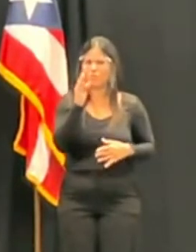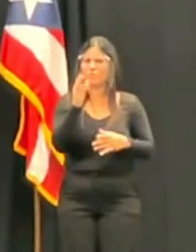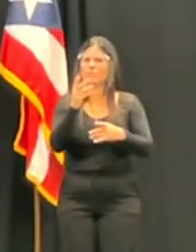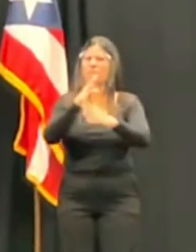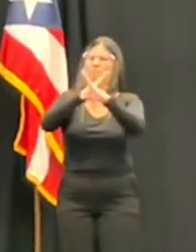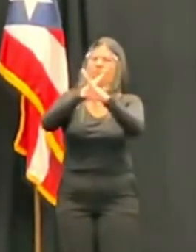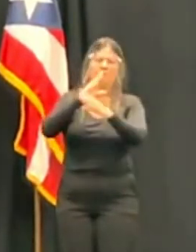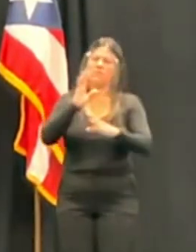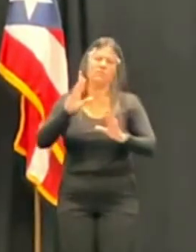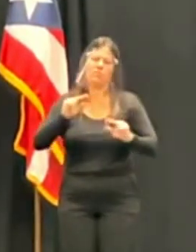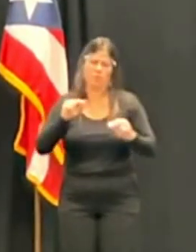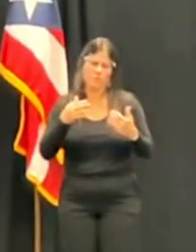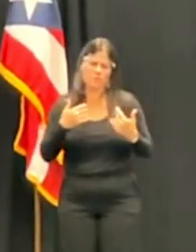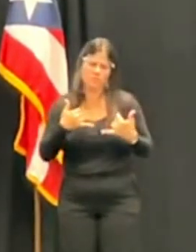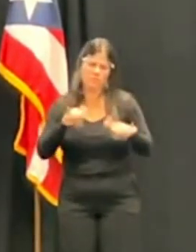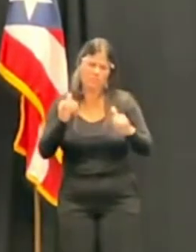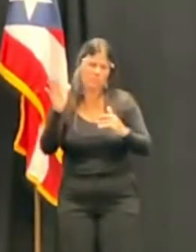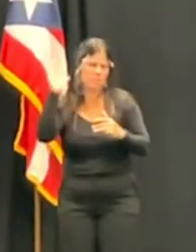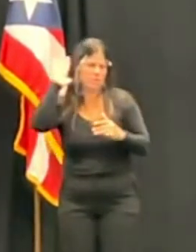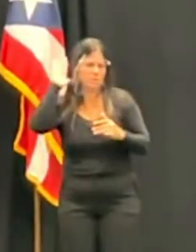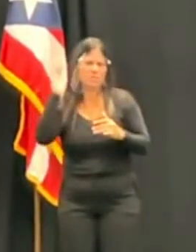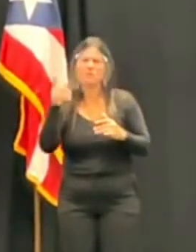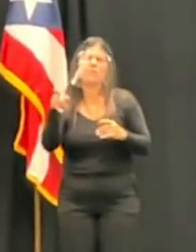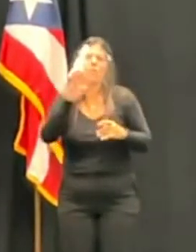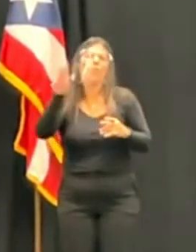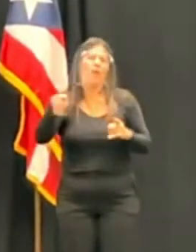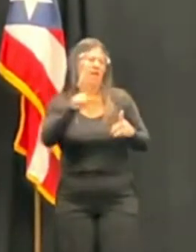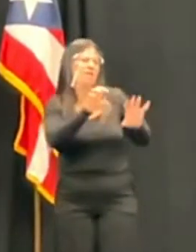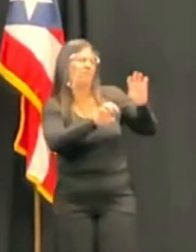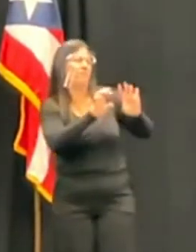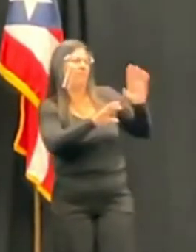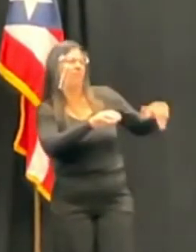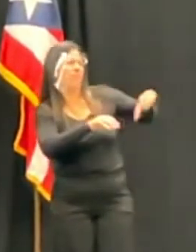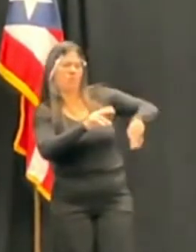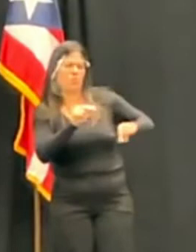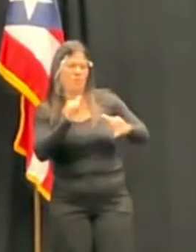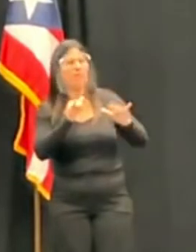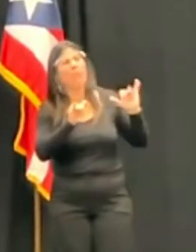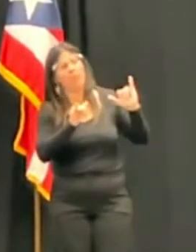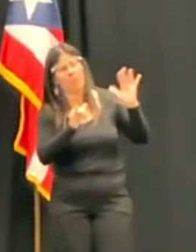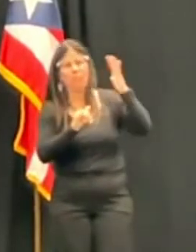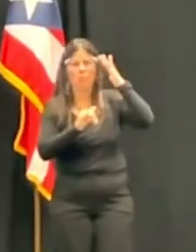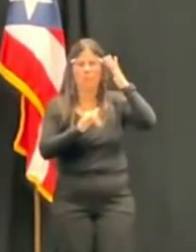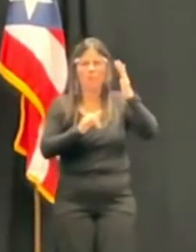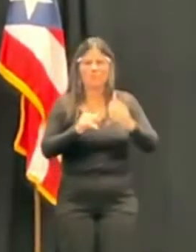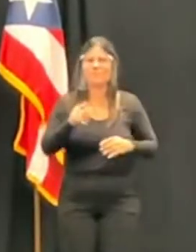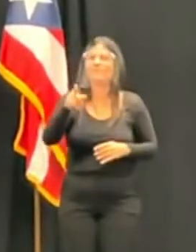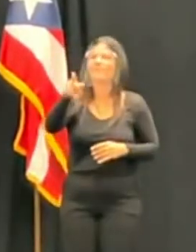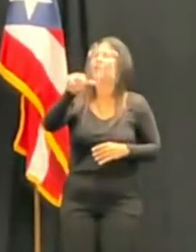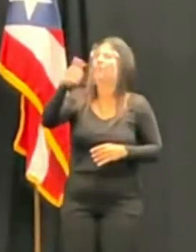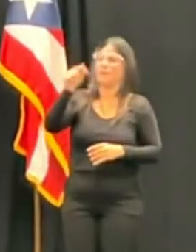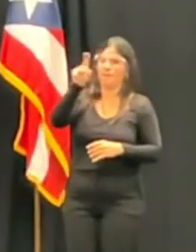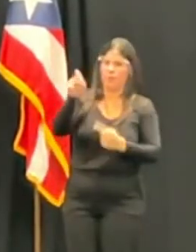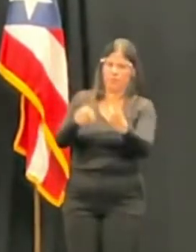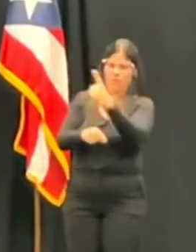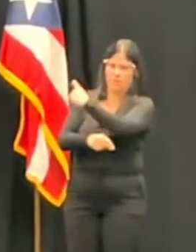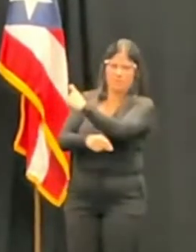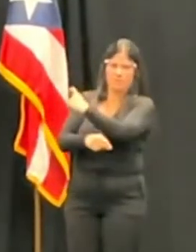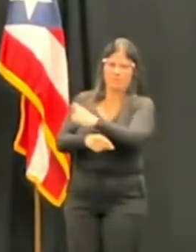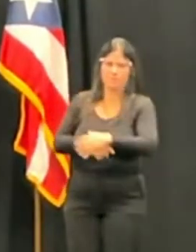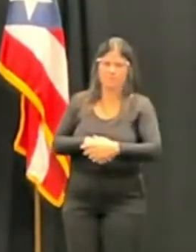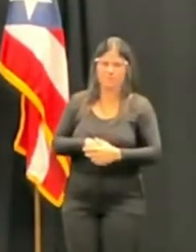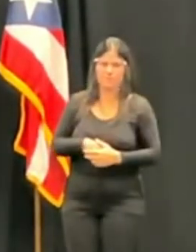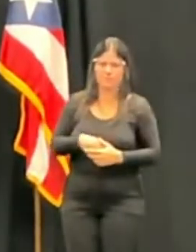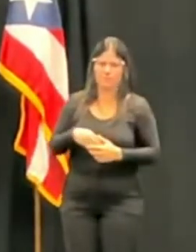corresponderá al Senado evaluarlo. Otra de las preguntas es para el exgobernador. Ante el hecho de que fue quien nombró a